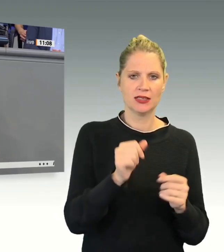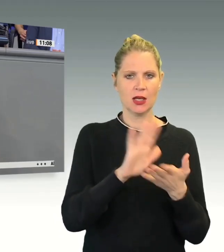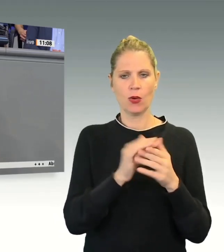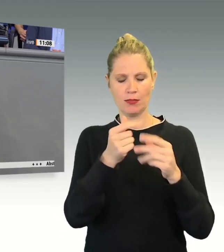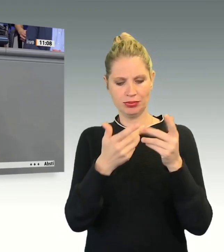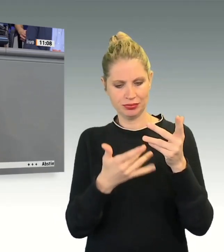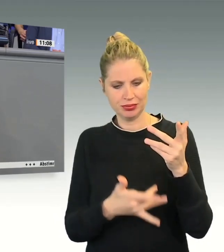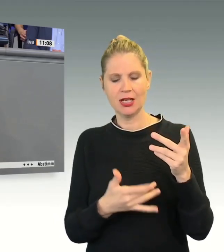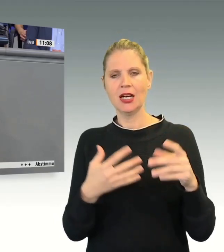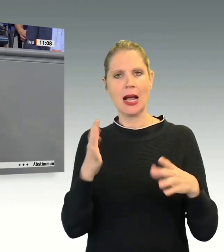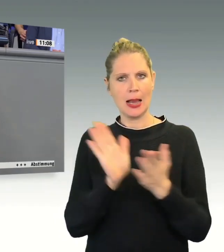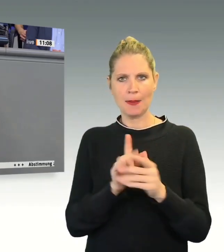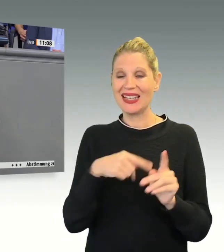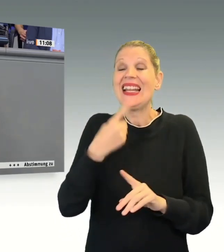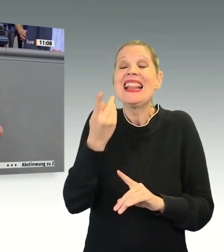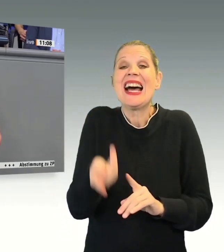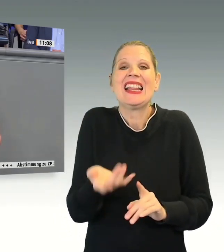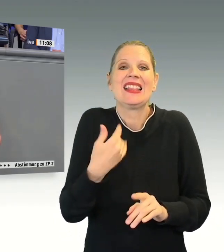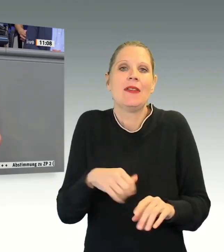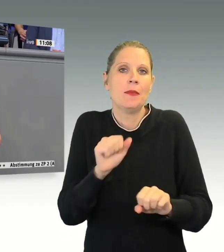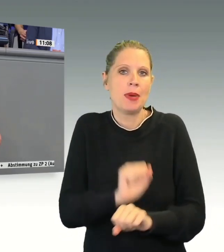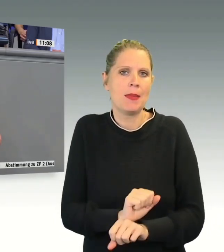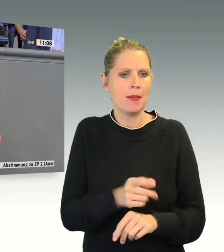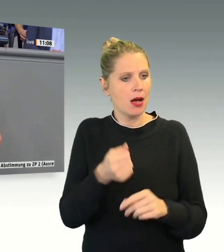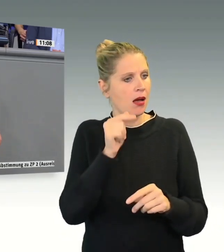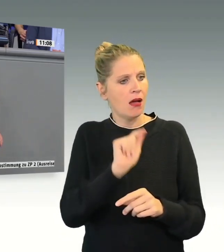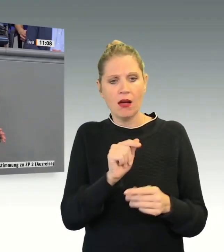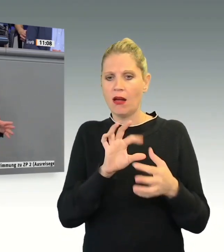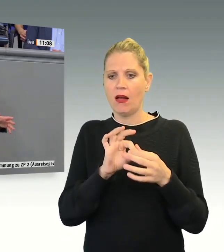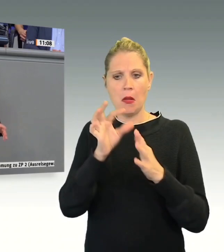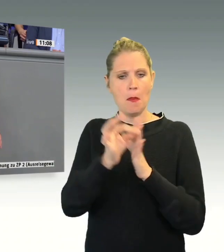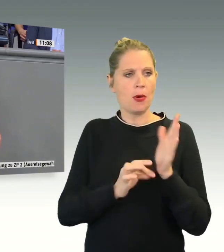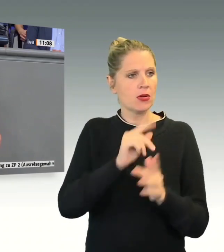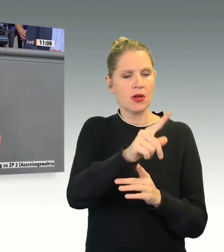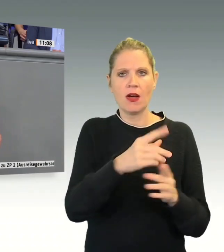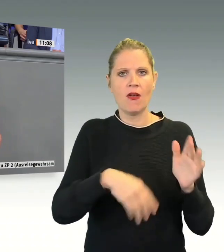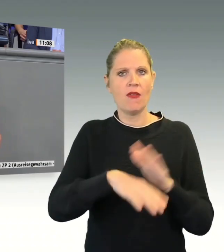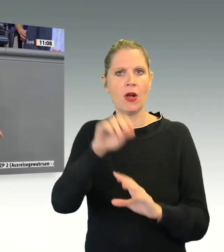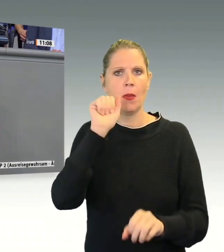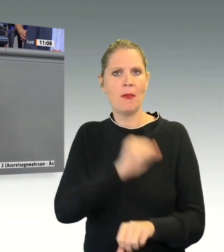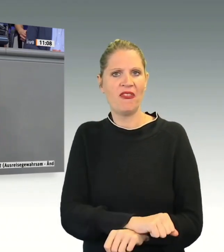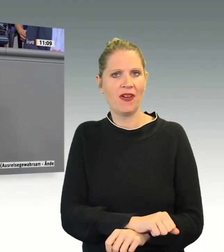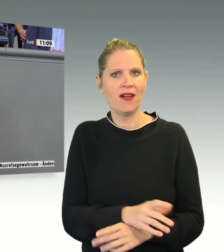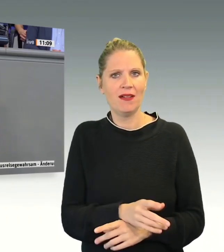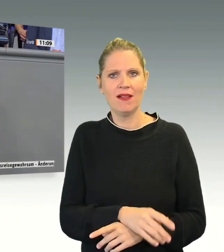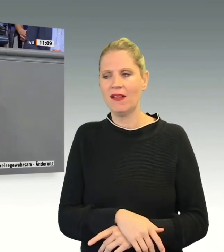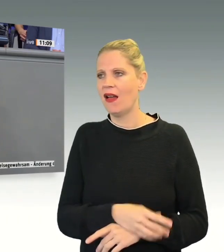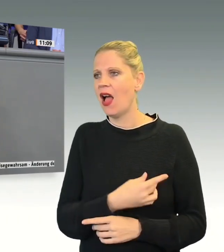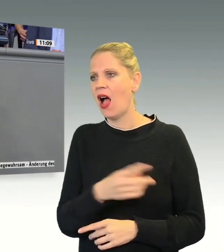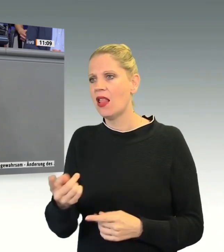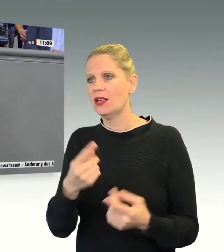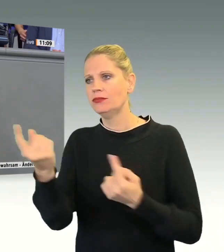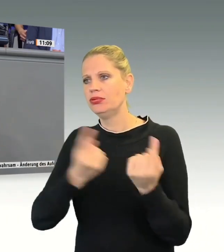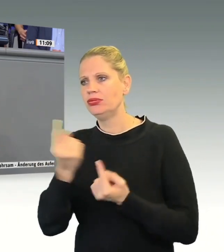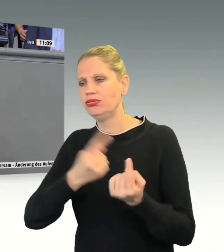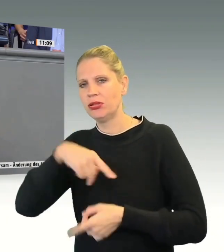Auf diese Umstände gehen Sie in Ihrem Vorschlag mit keiner einzigen Silbe ein. Natürlich, nicht jeder, der nach Deutschland kommt, wird dauerhaft hierbleiben können. Aber Abschiebungshaft